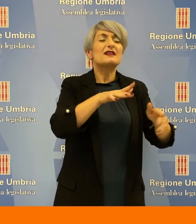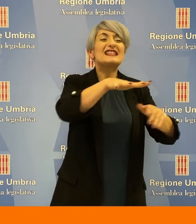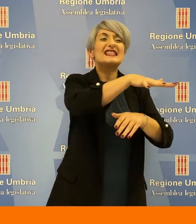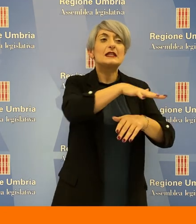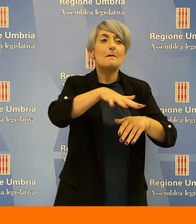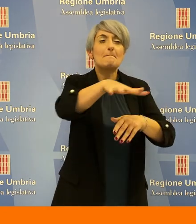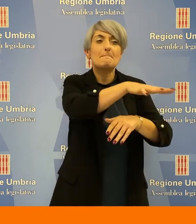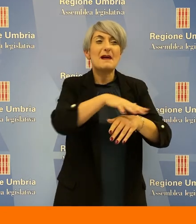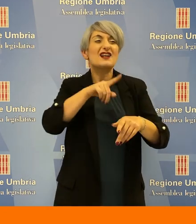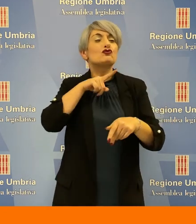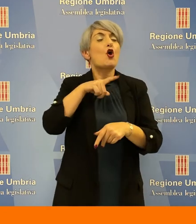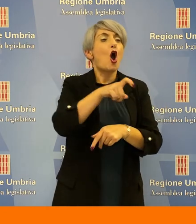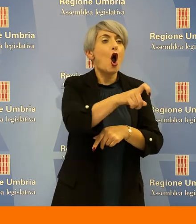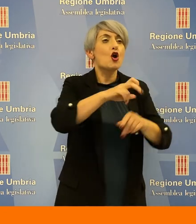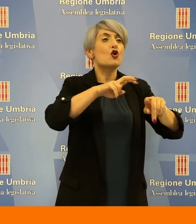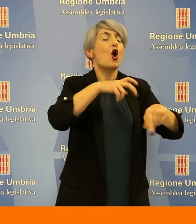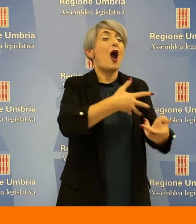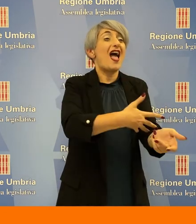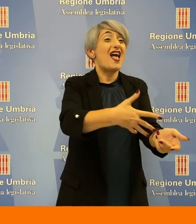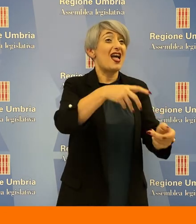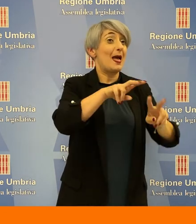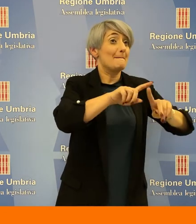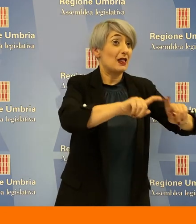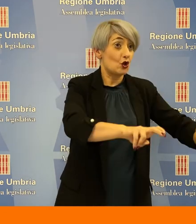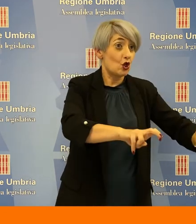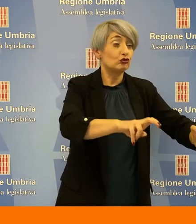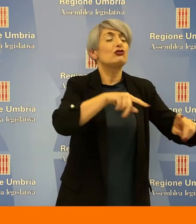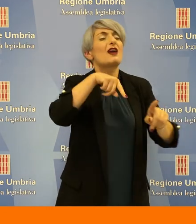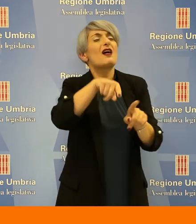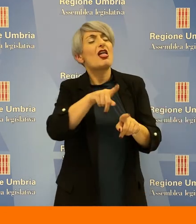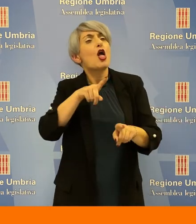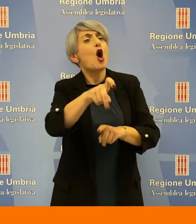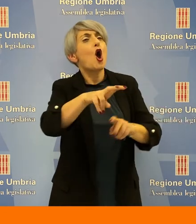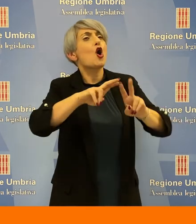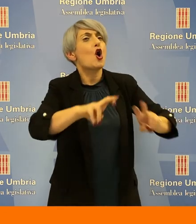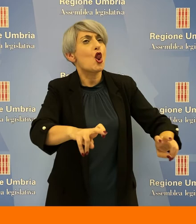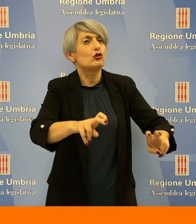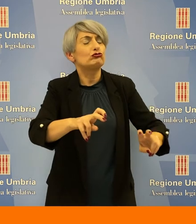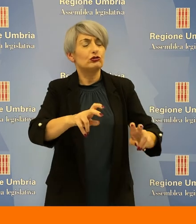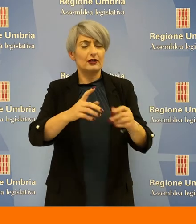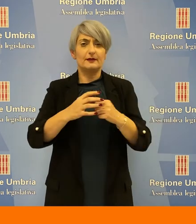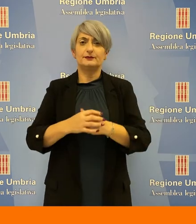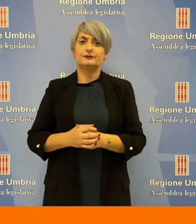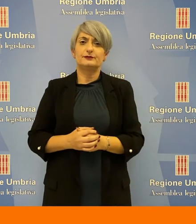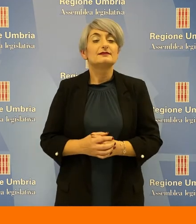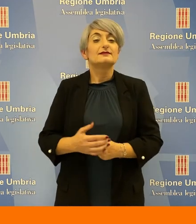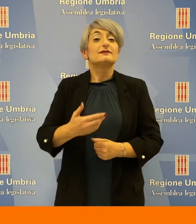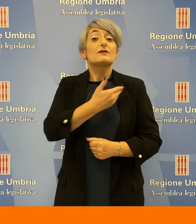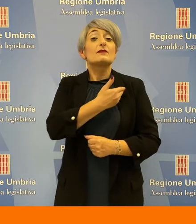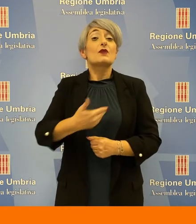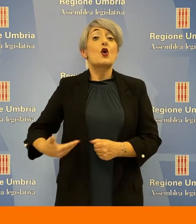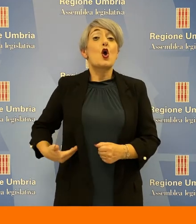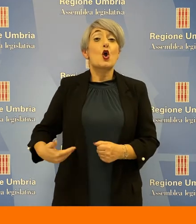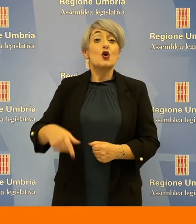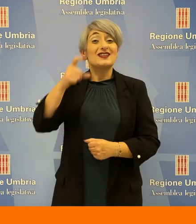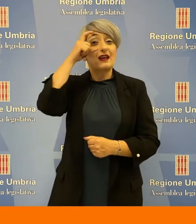oncologia. Interrogazione del consigliere Michele Bettarelli del Partito Democratico alla Giunta per chiedere quali sono le